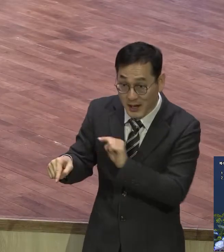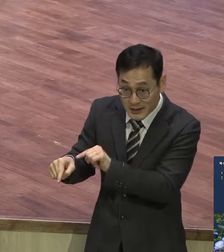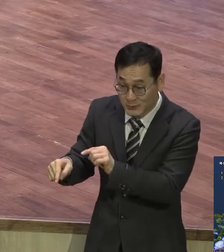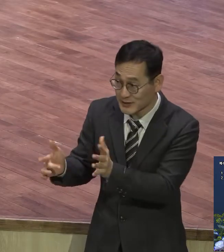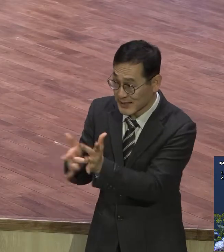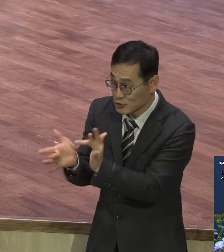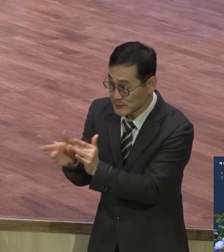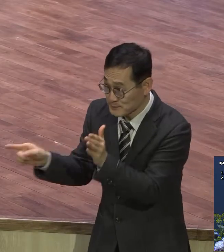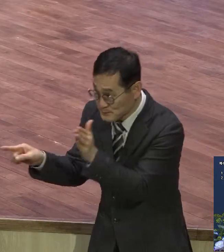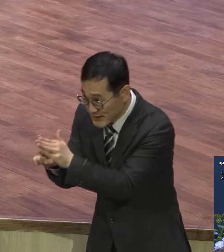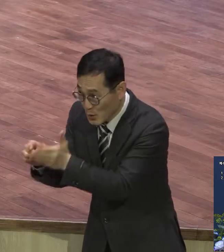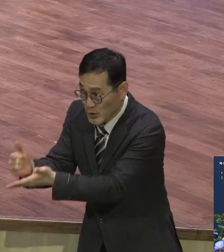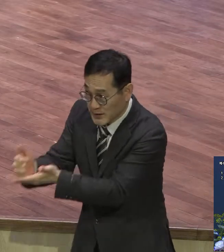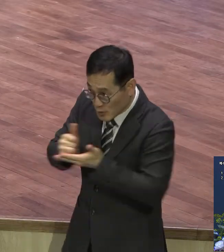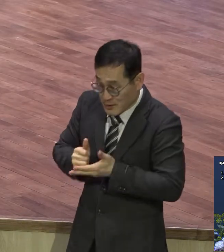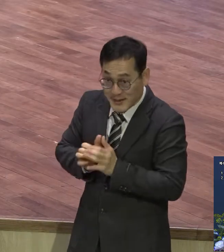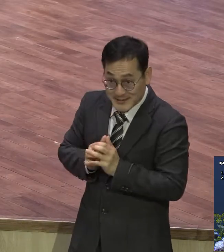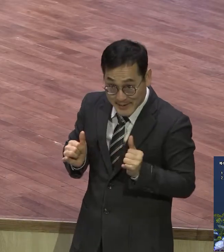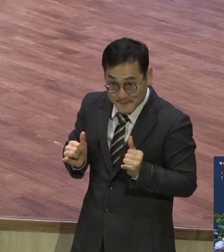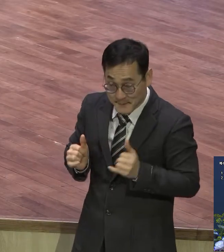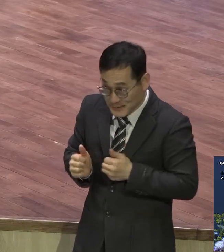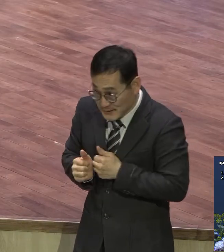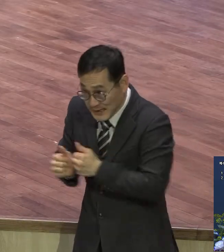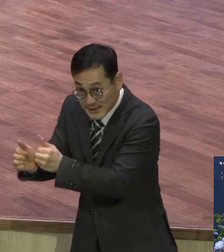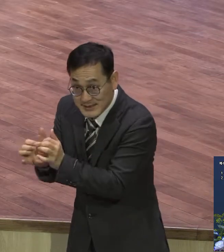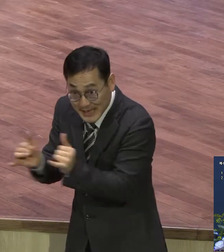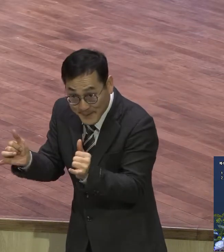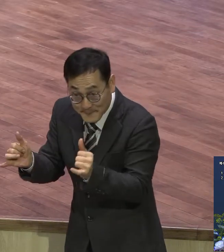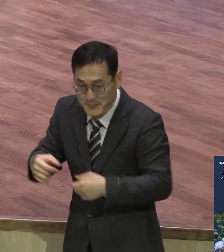믿고 그분을 따르는 자를 어려운 자라